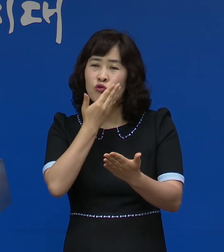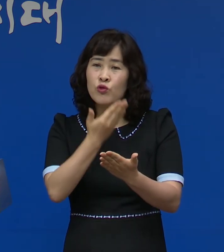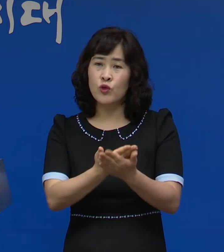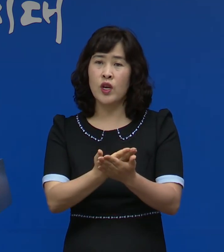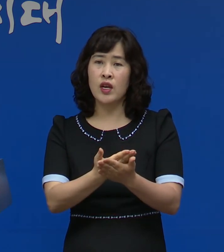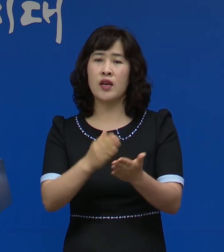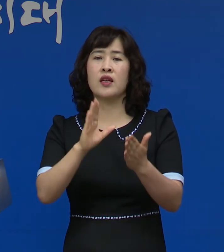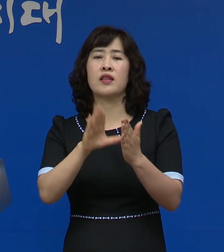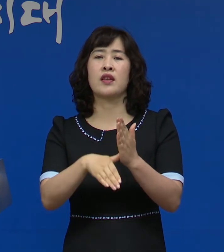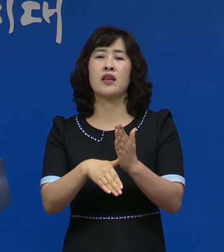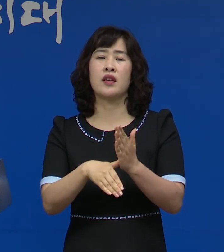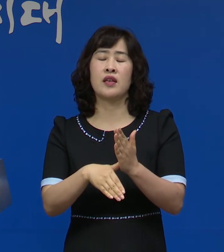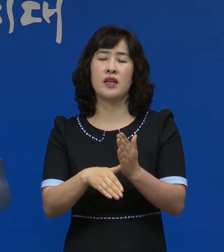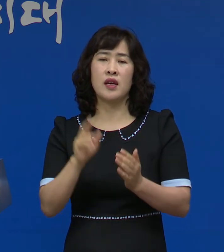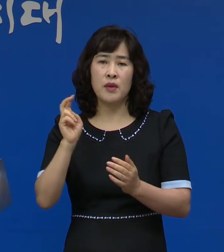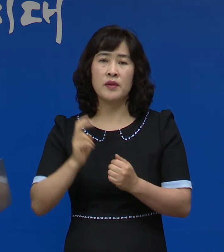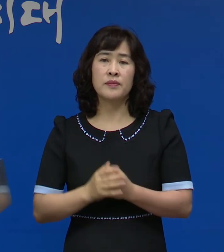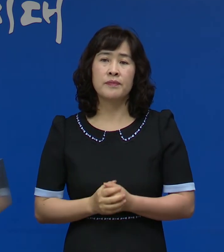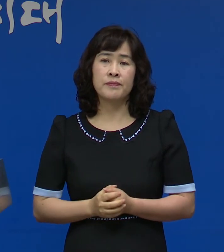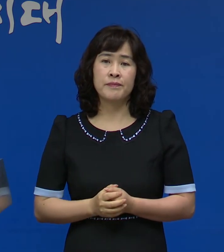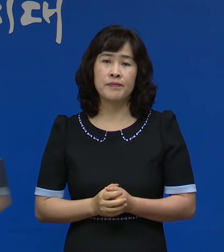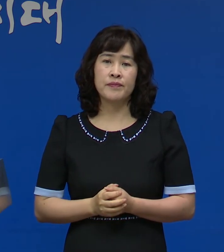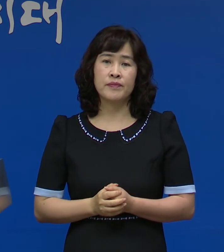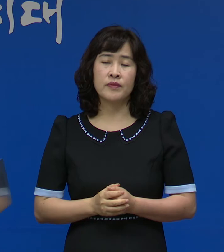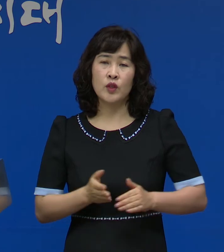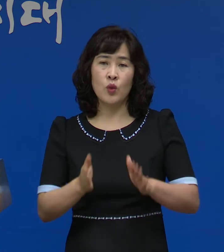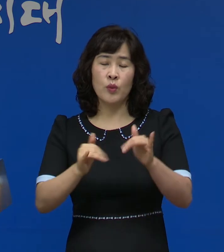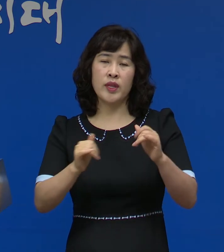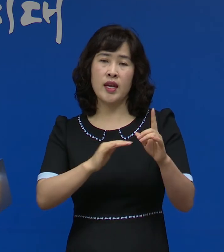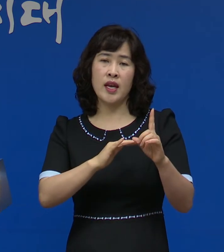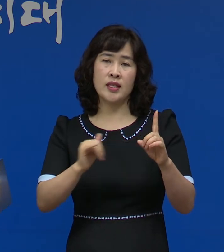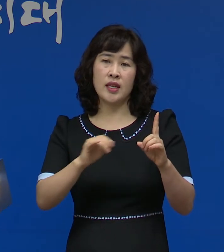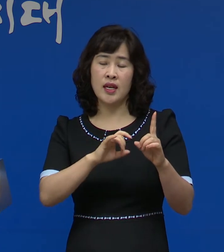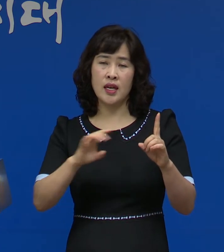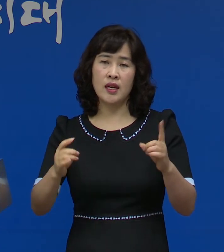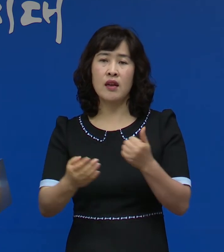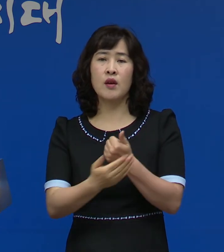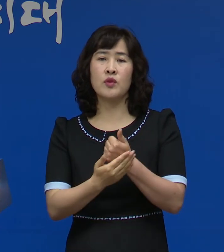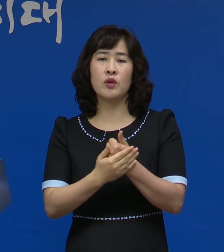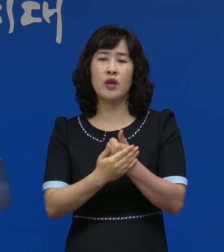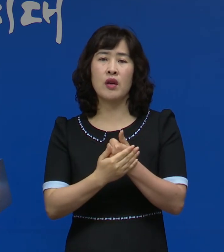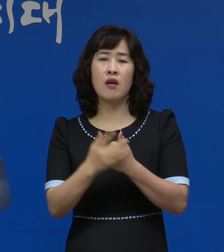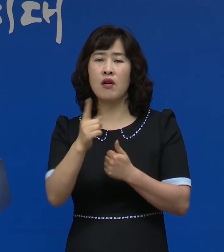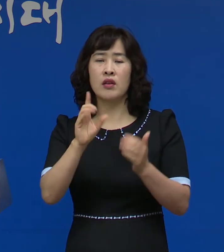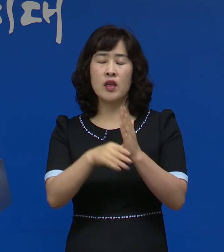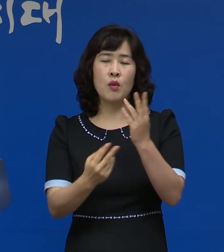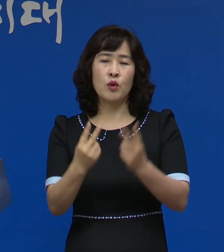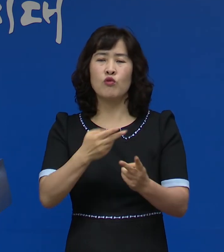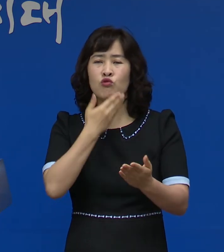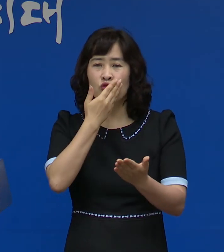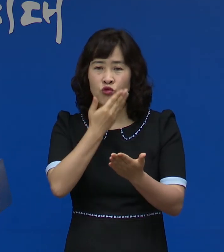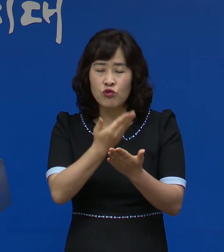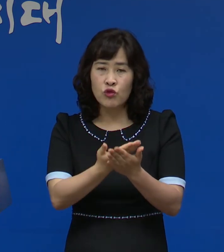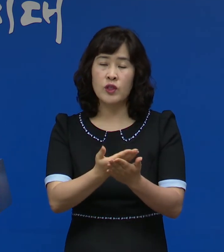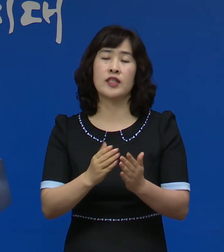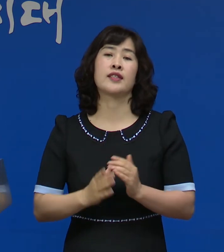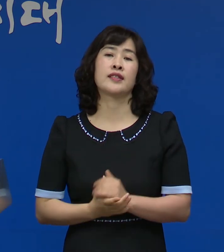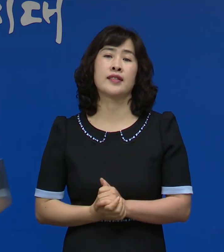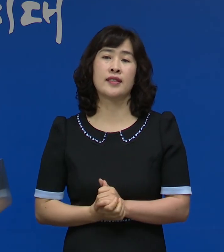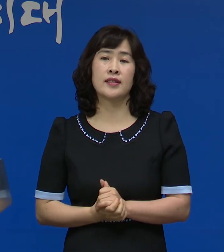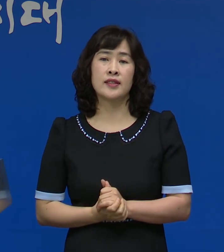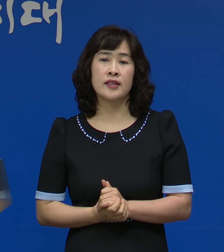전환점이 될 것입니다 도민 한 분 한 분의 협조가 그 어느 때보다 중요한 상황입니다